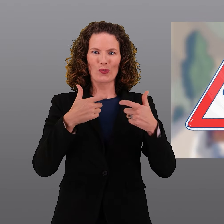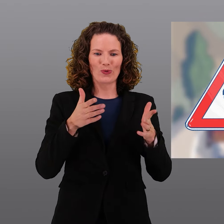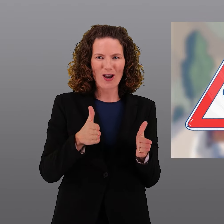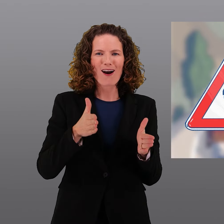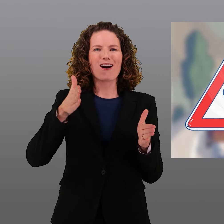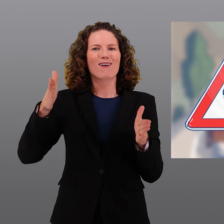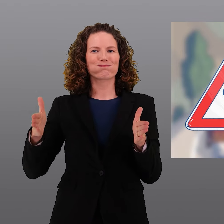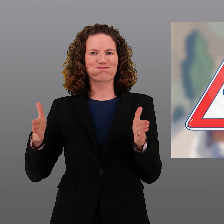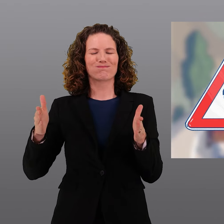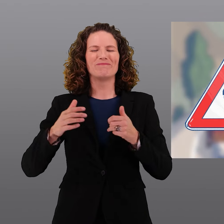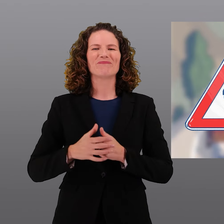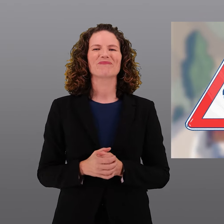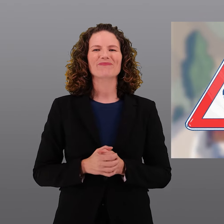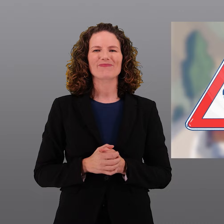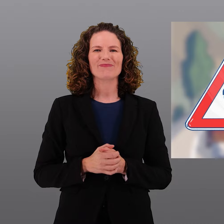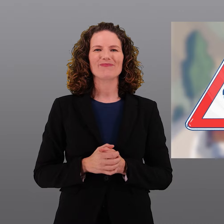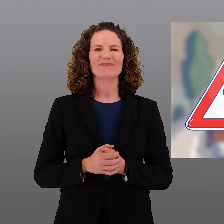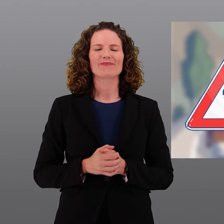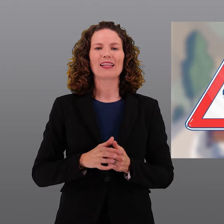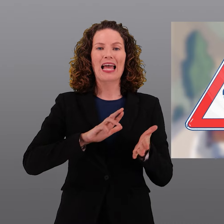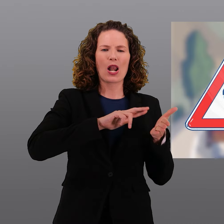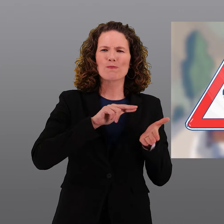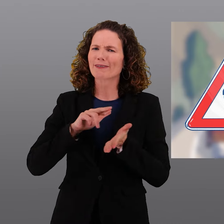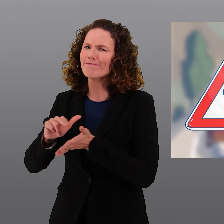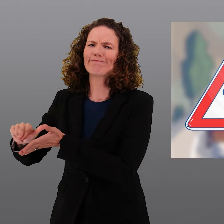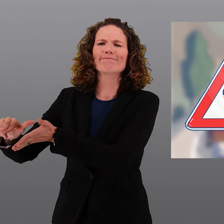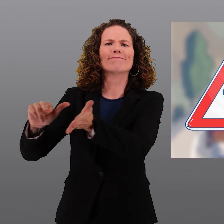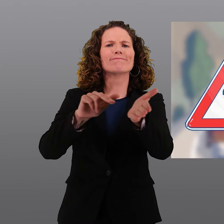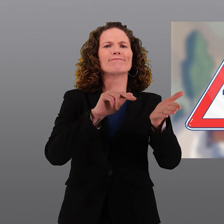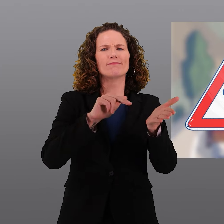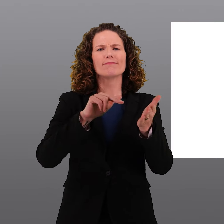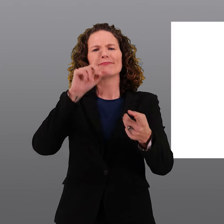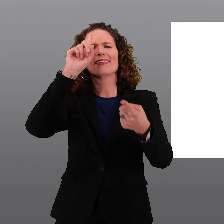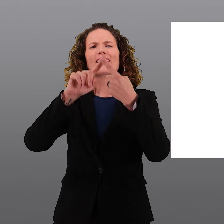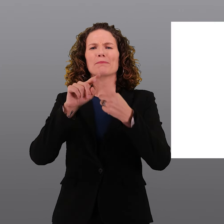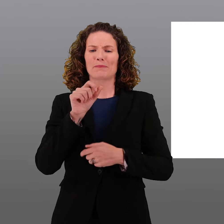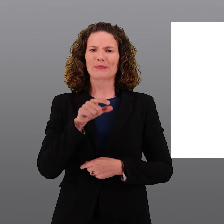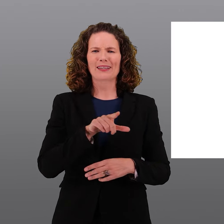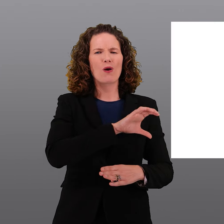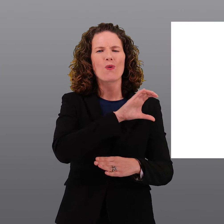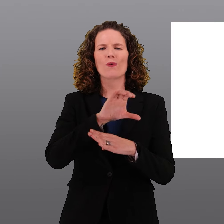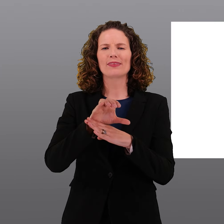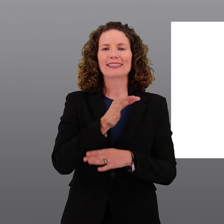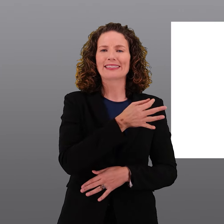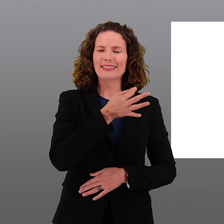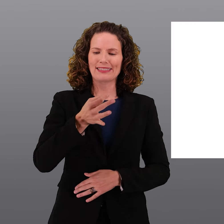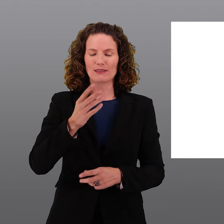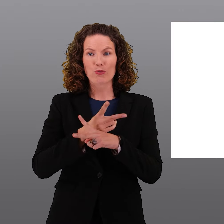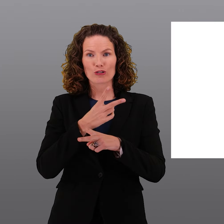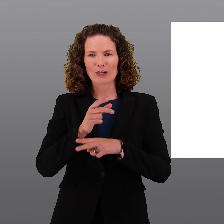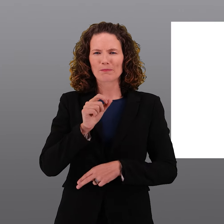face à l'augmentation du trafic sur les routes nationales. Un référendum a été lancé contre l'étape d'aménagement 2023.